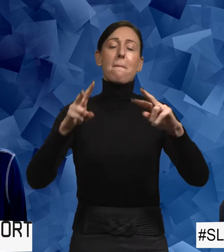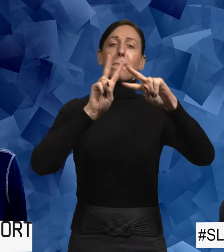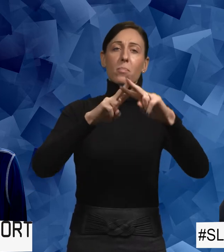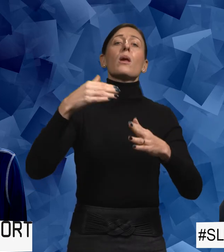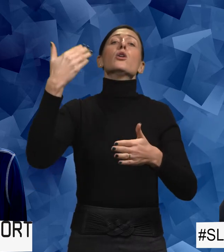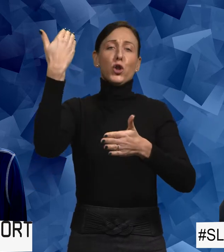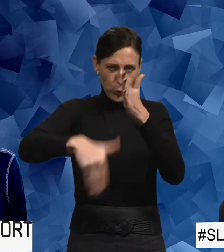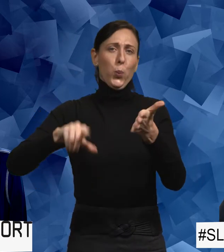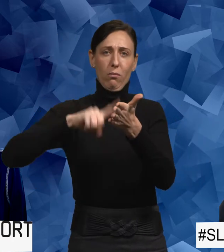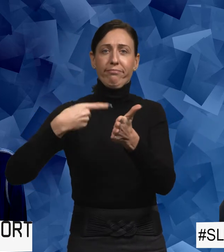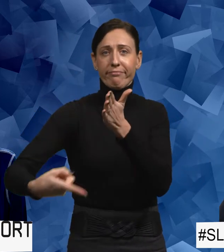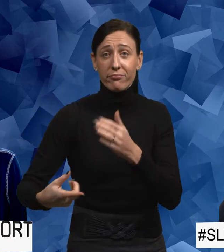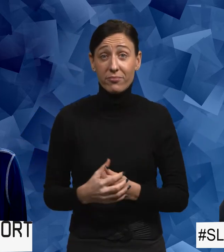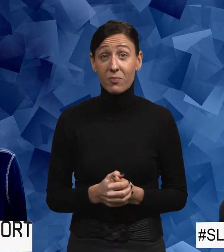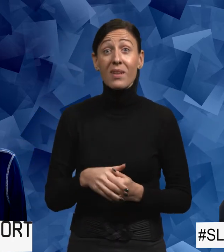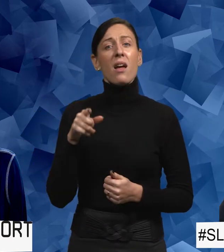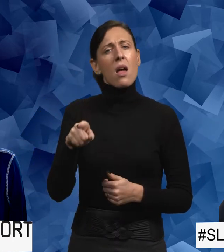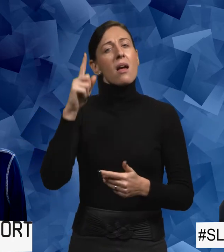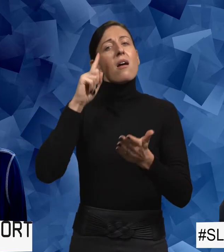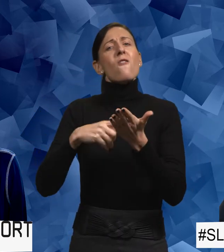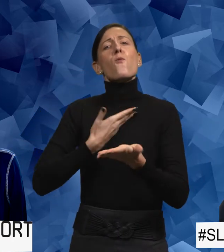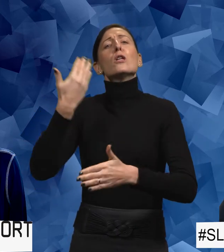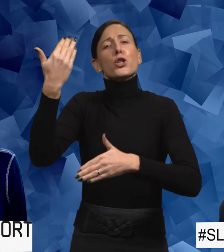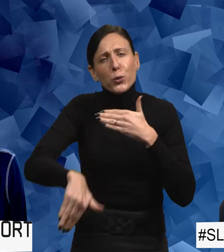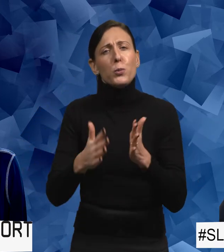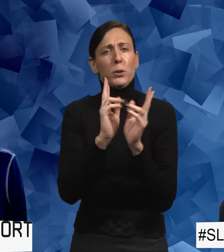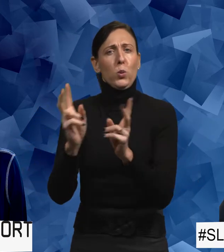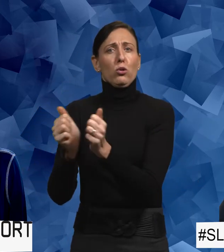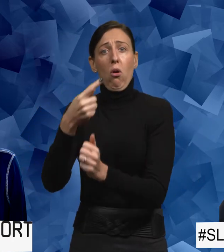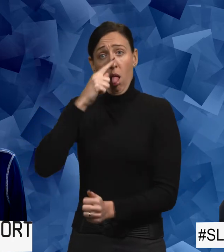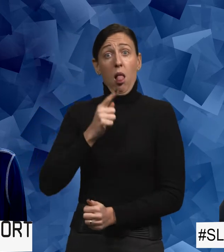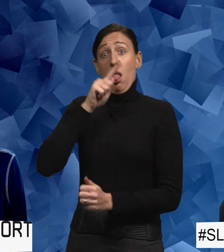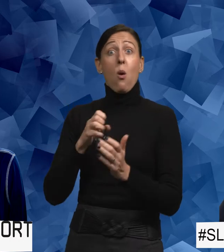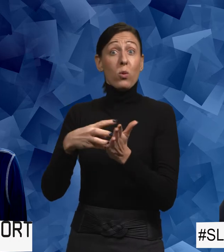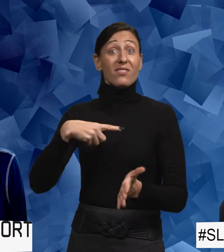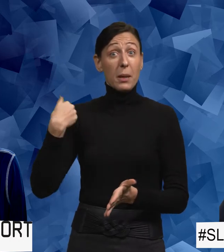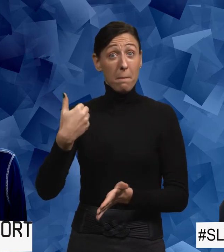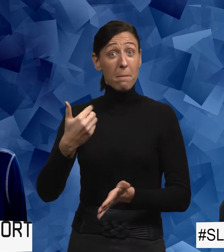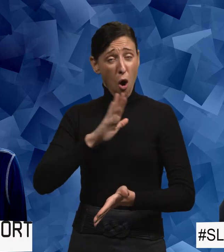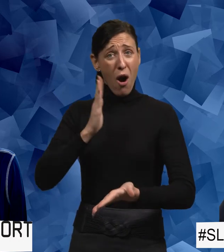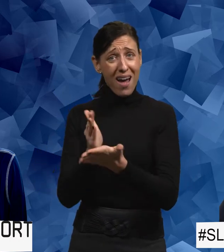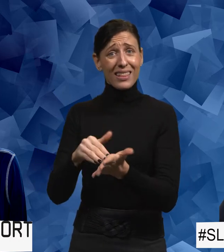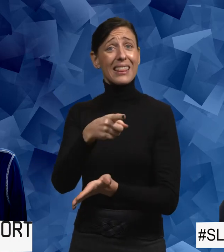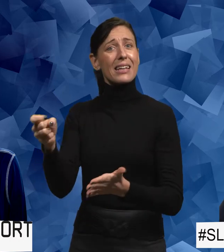Att det får vara slut med att sätta villkor för att vi ska få det stöd som vi har rätt till. Så att det är liksom